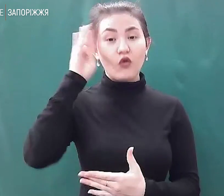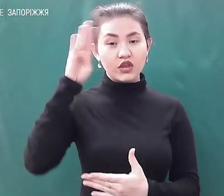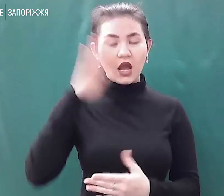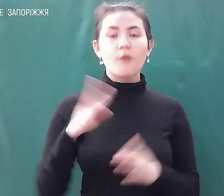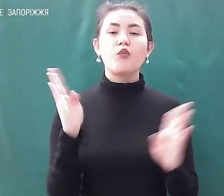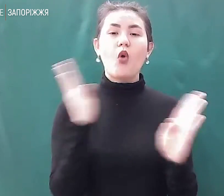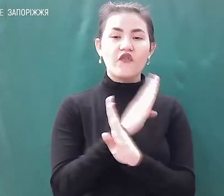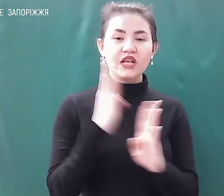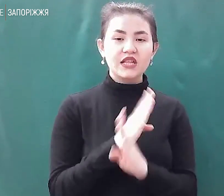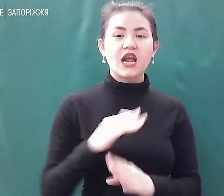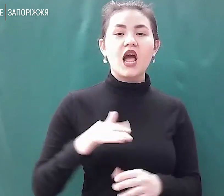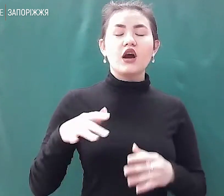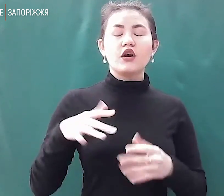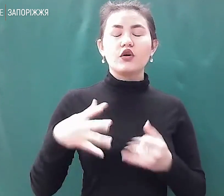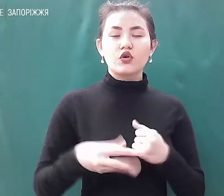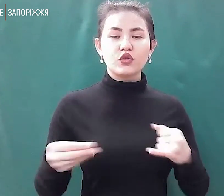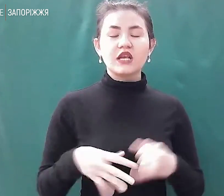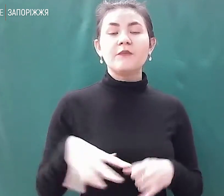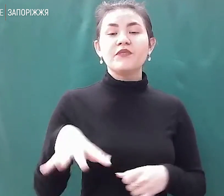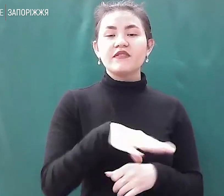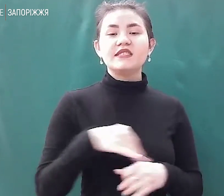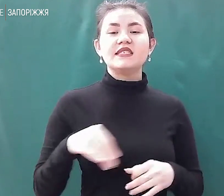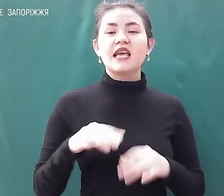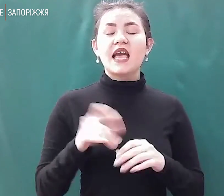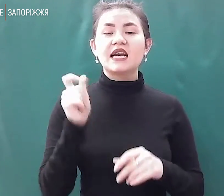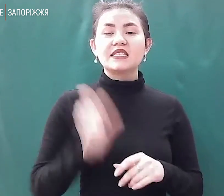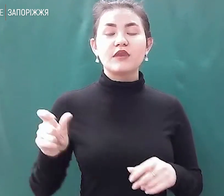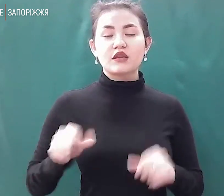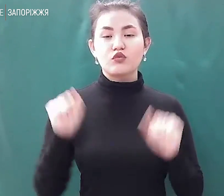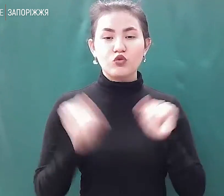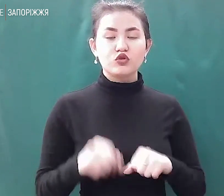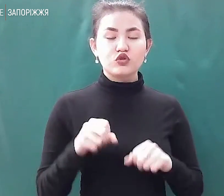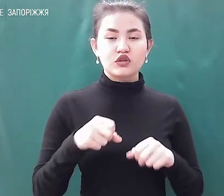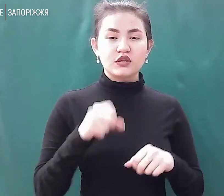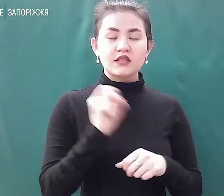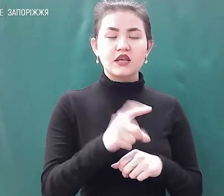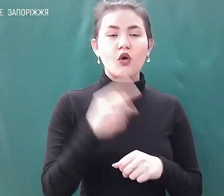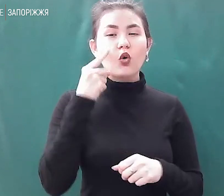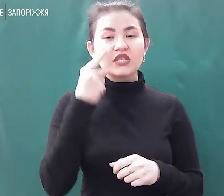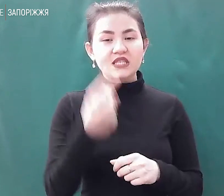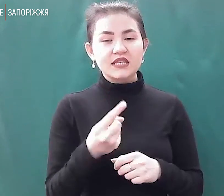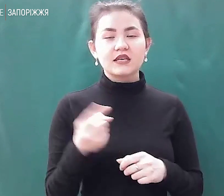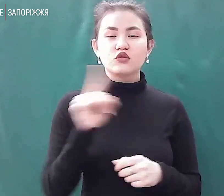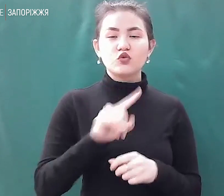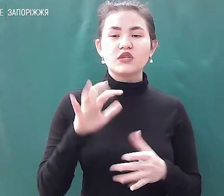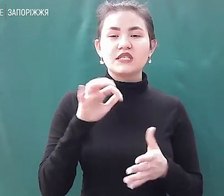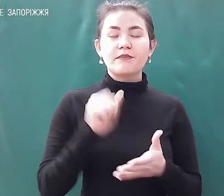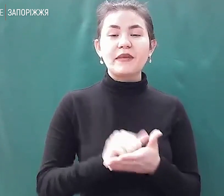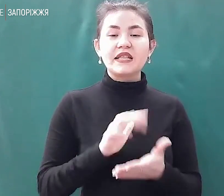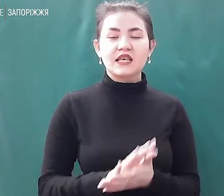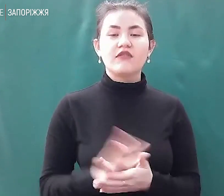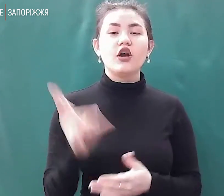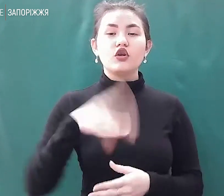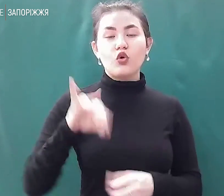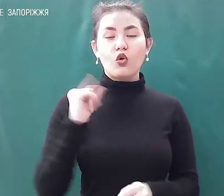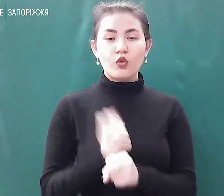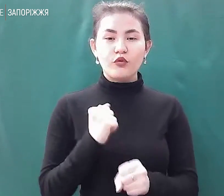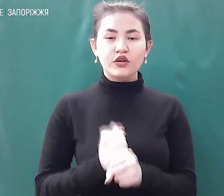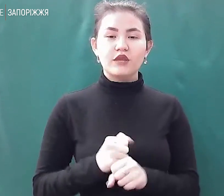ґрунти. Всі експерти можуть долучитися до експертної оцінки завданих збитків. До роботи на міністерському рівні будуть